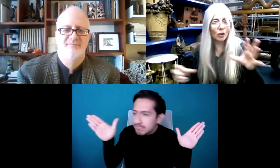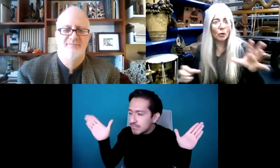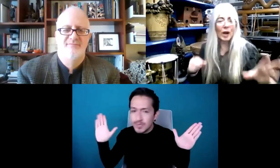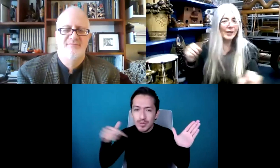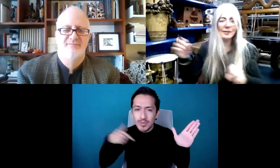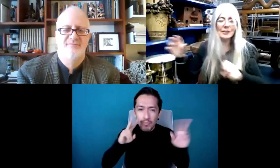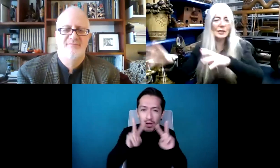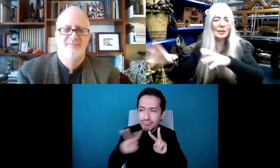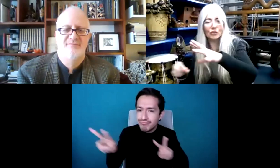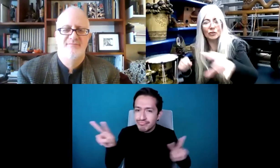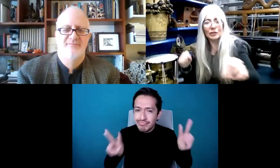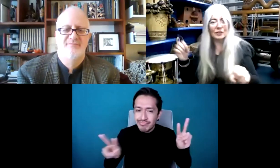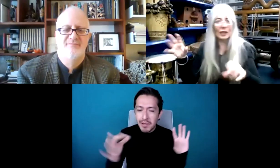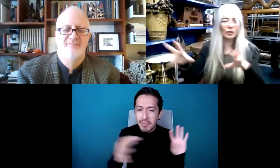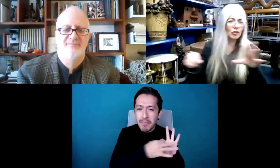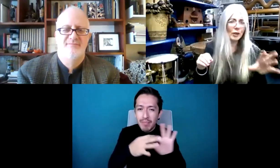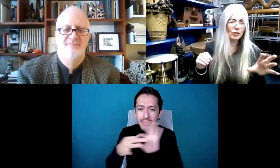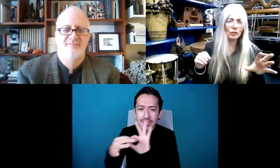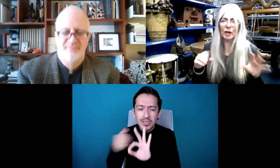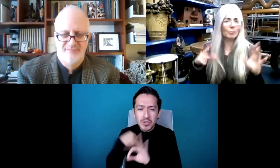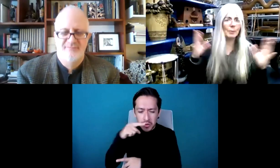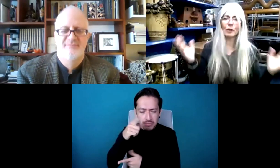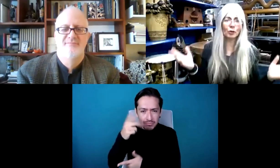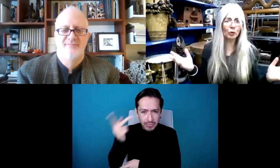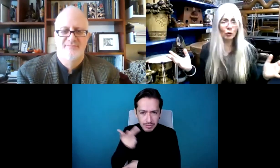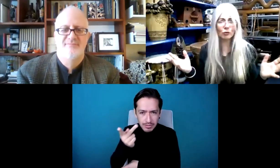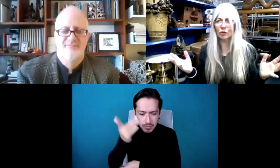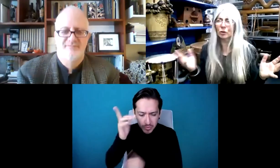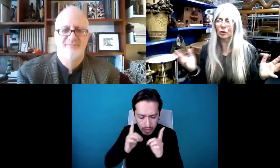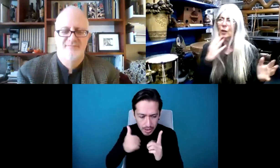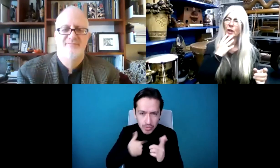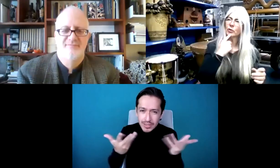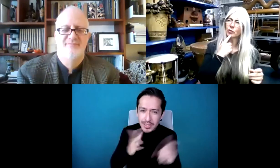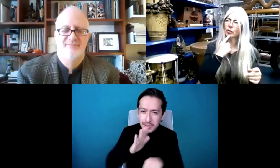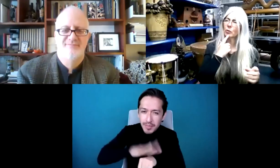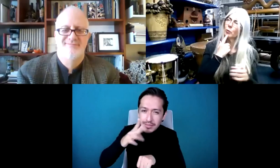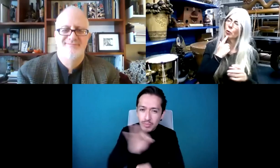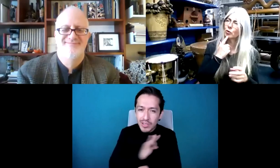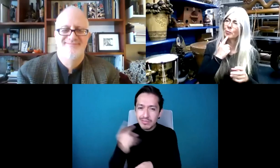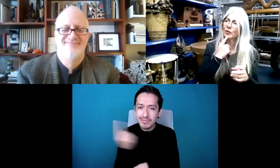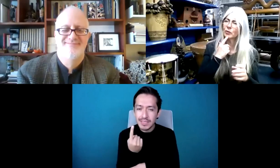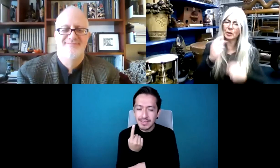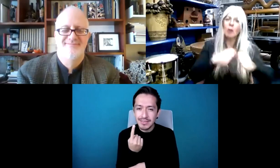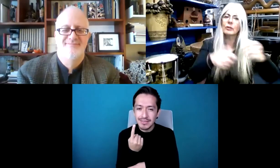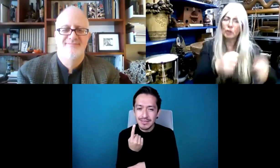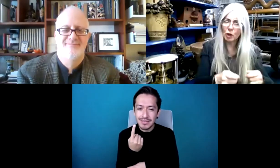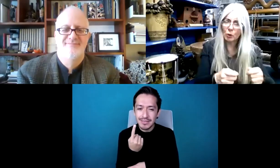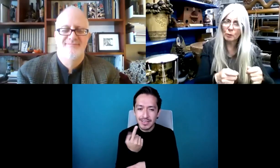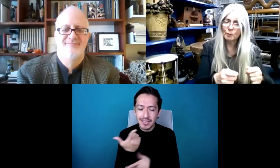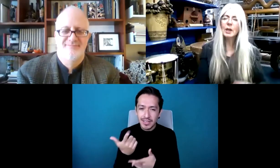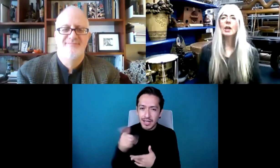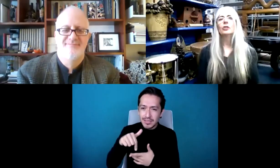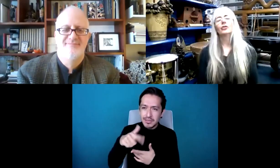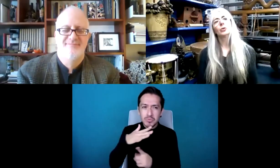qué más puedo hacer, qué otras ideas y situaciones hay aquí